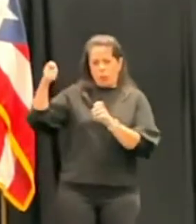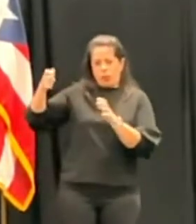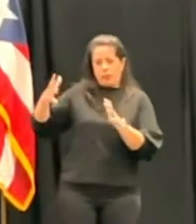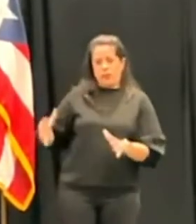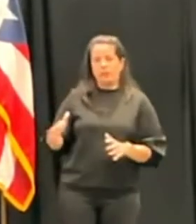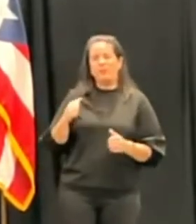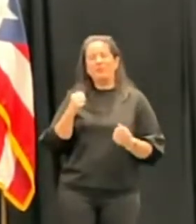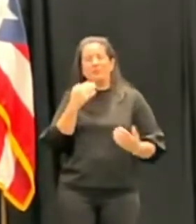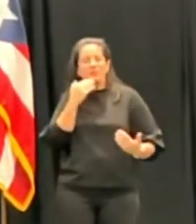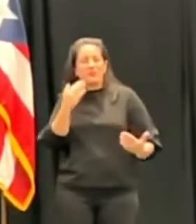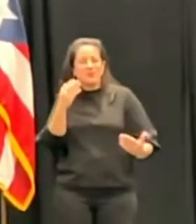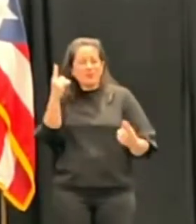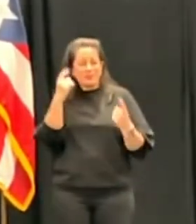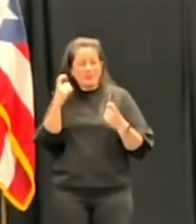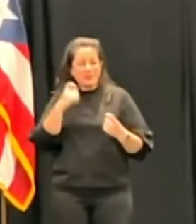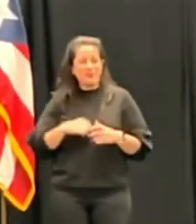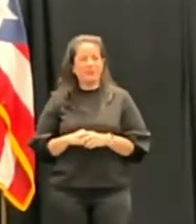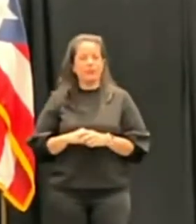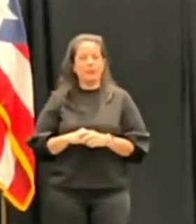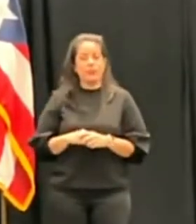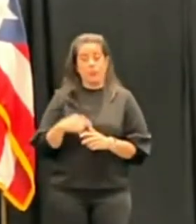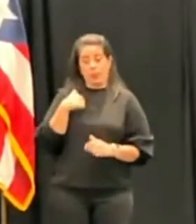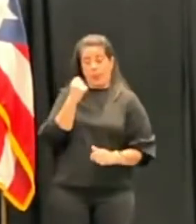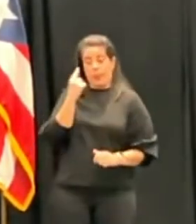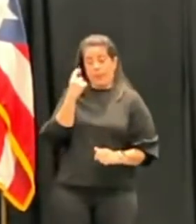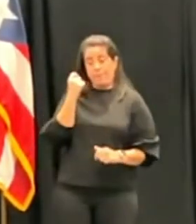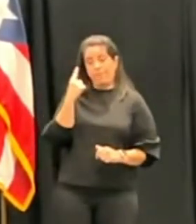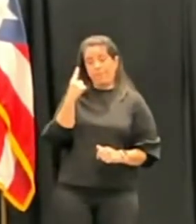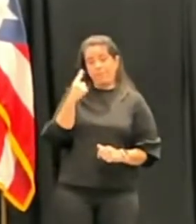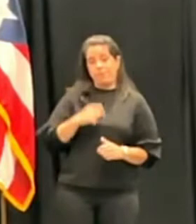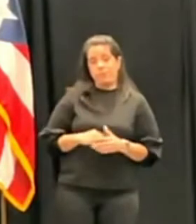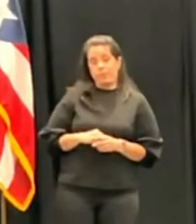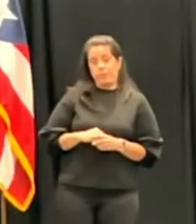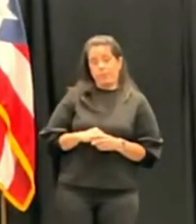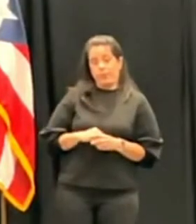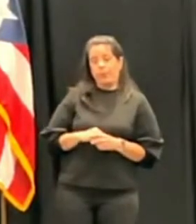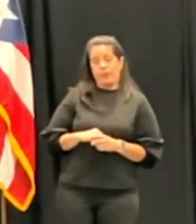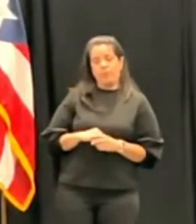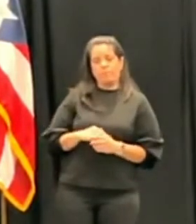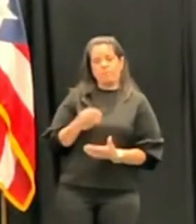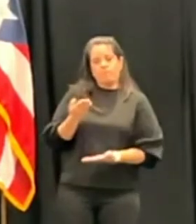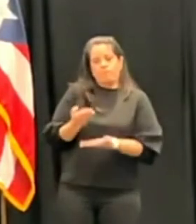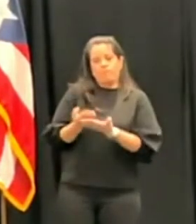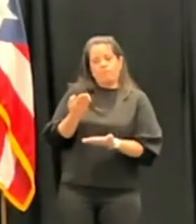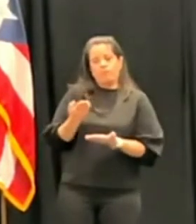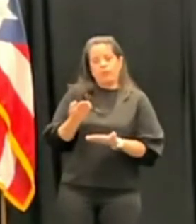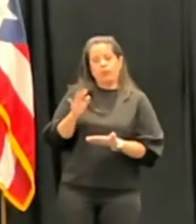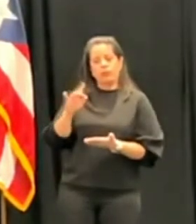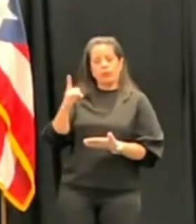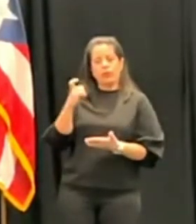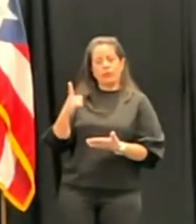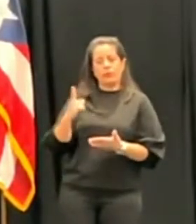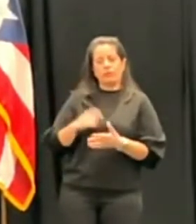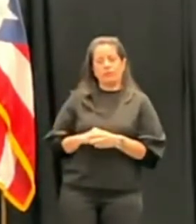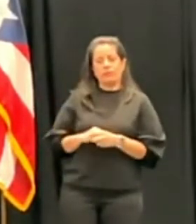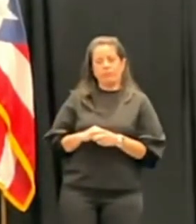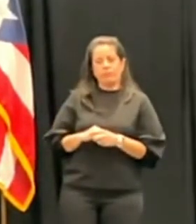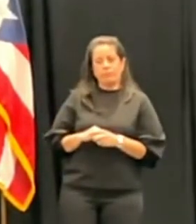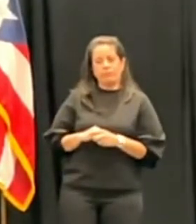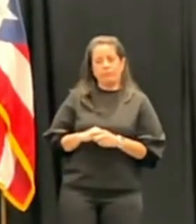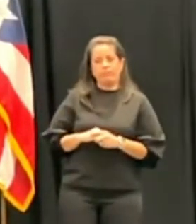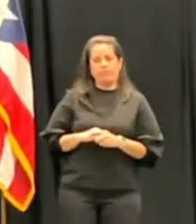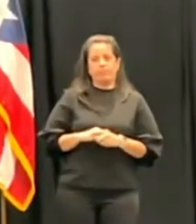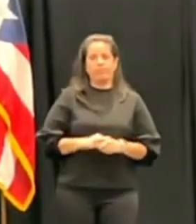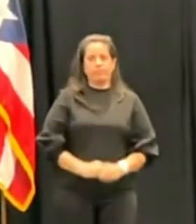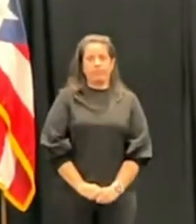Muchas gracias por la pregunta. Yo entiendo que es válida su pregunta, la